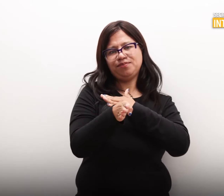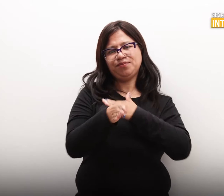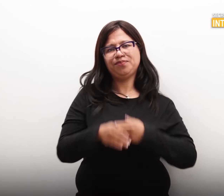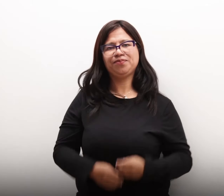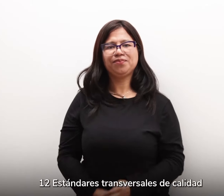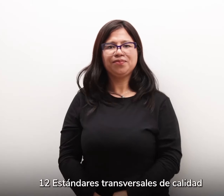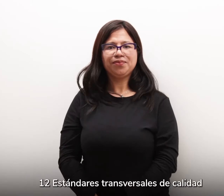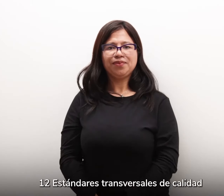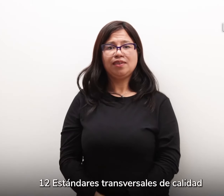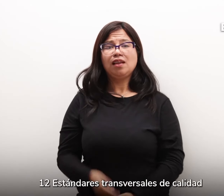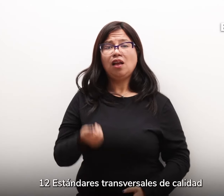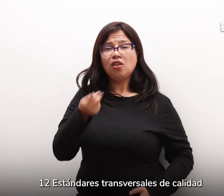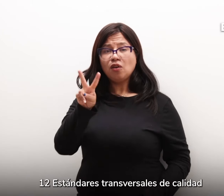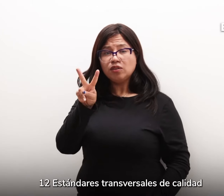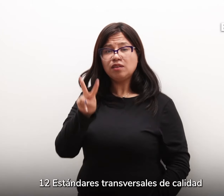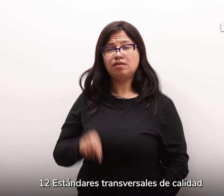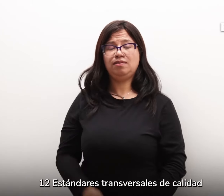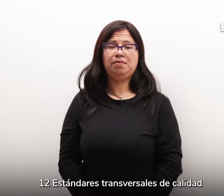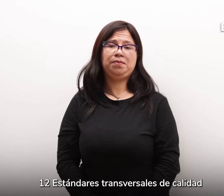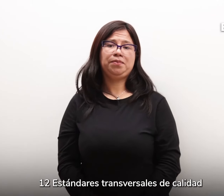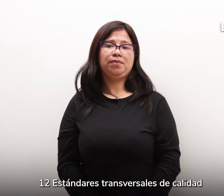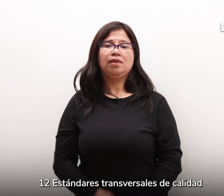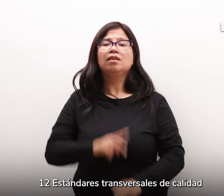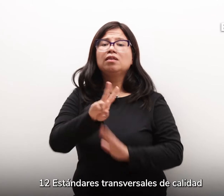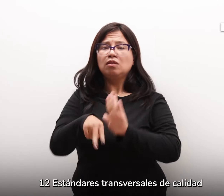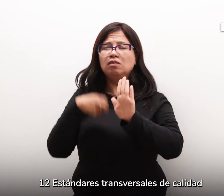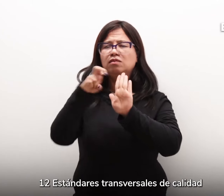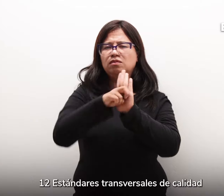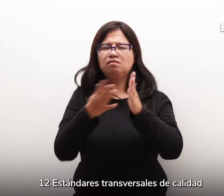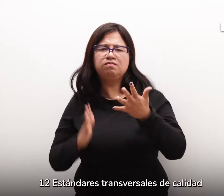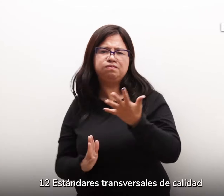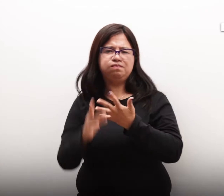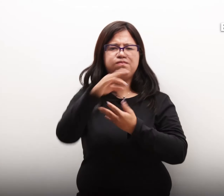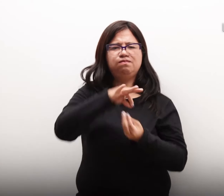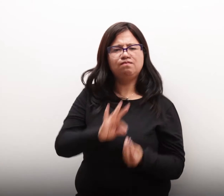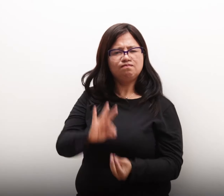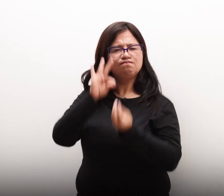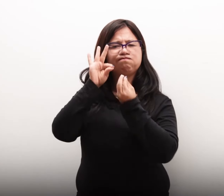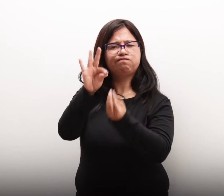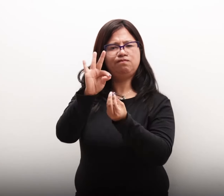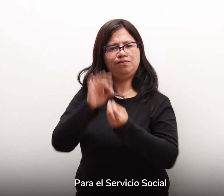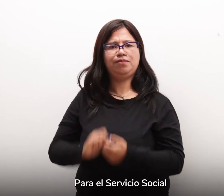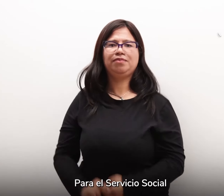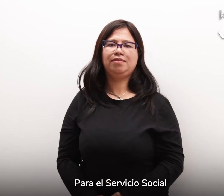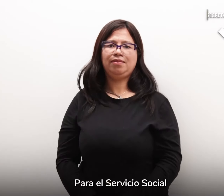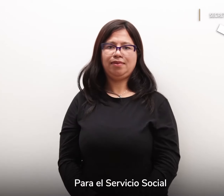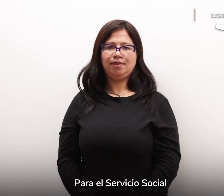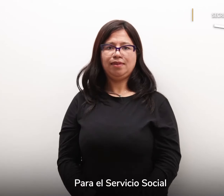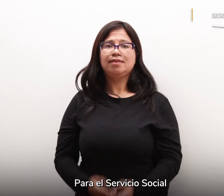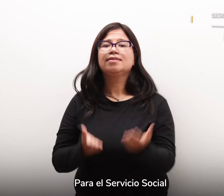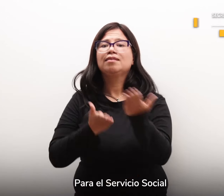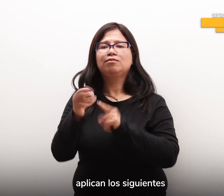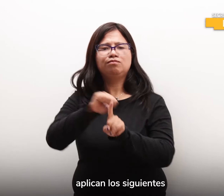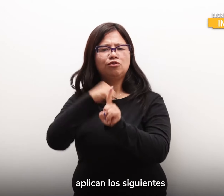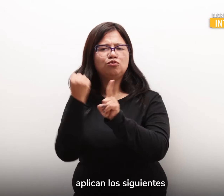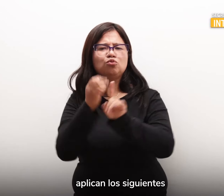12. Estándares transversales de calidad Para el servicio social aplican los